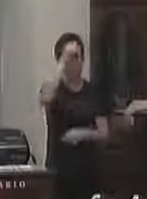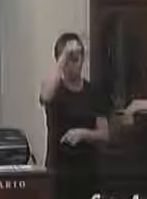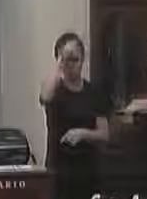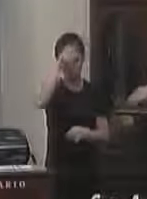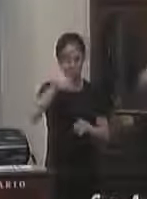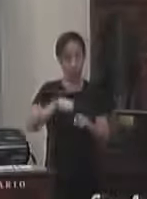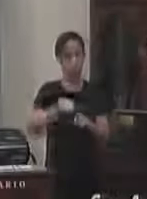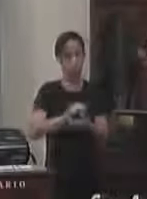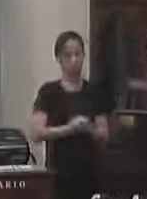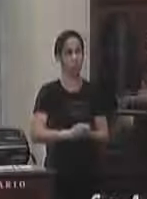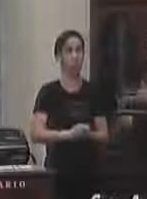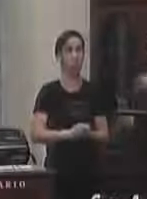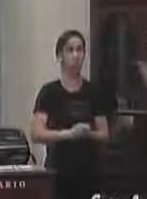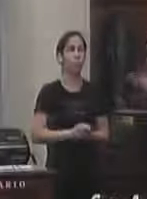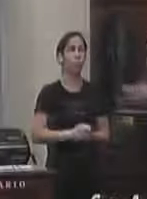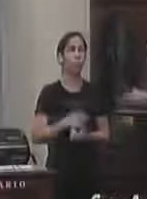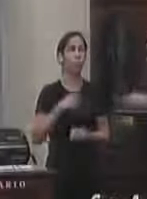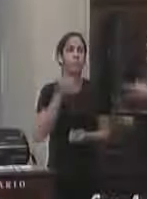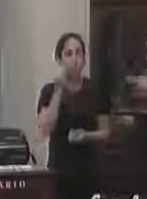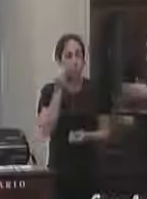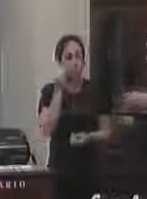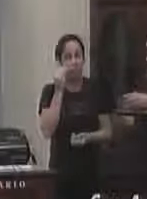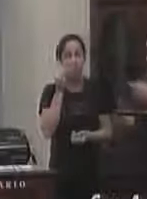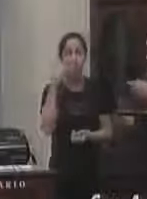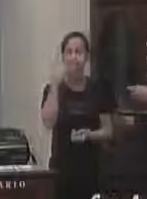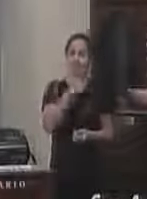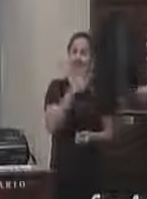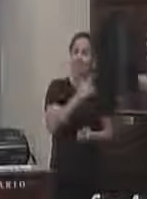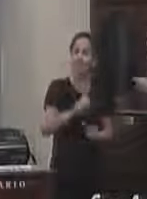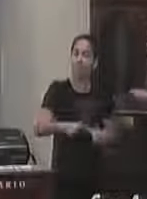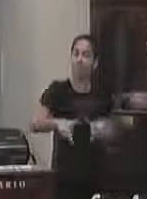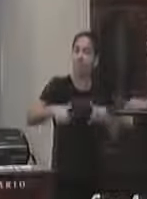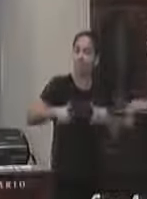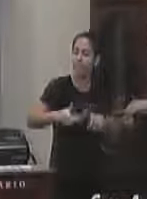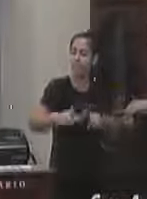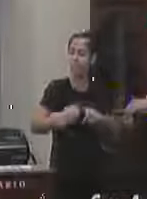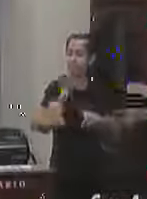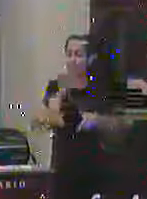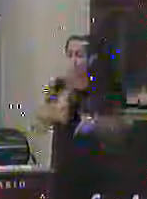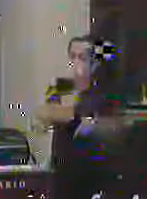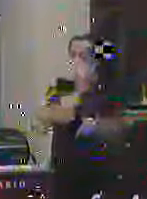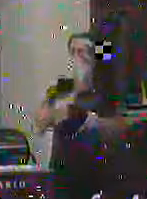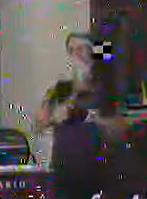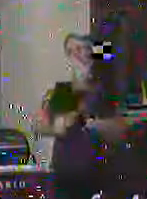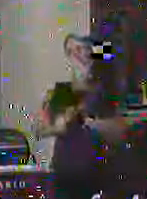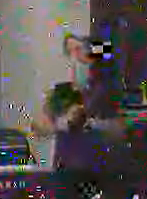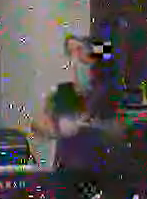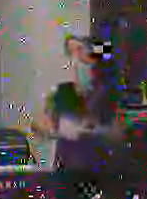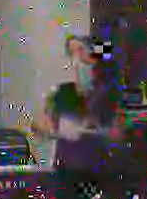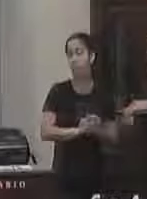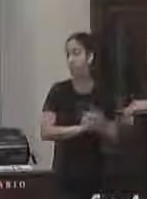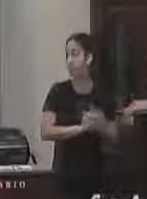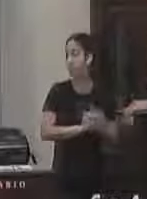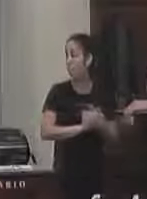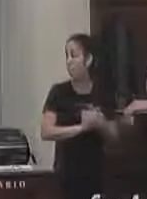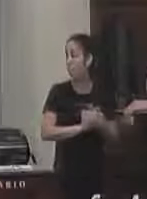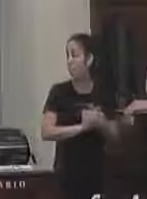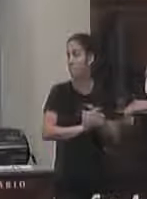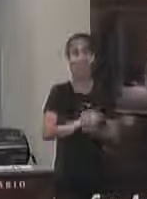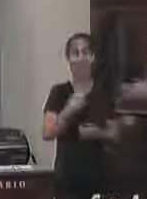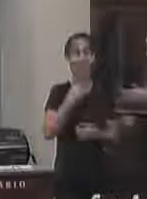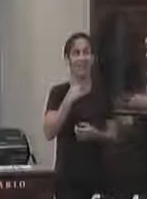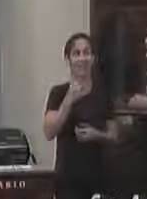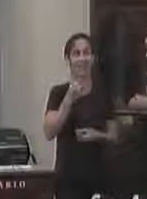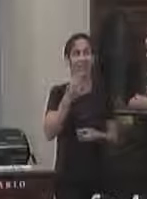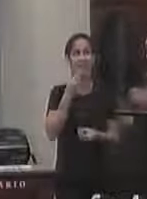tá então a gente tem tentado tem conseguido tem buscado com toda dificuldade né e eu não posso